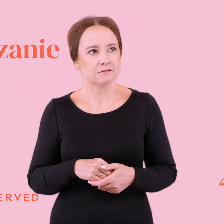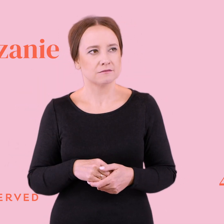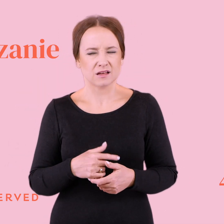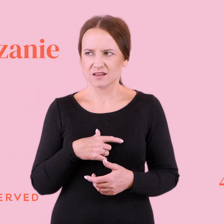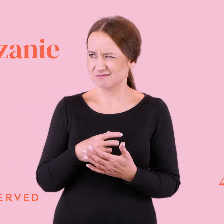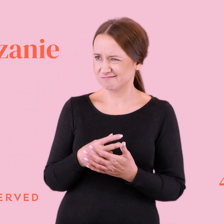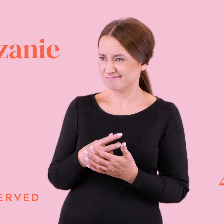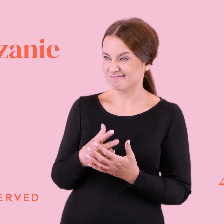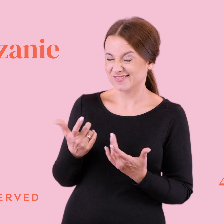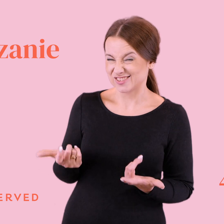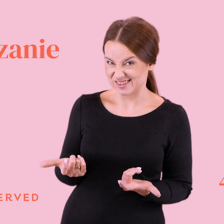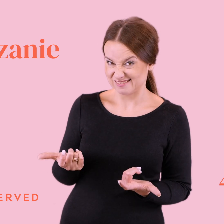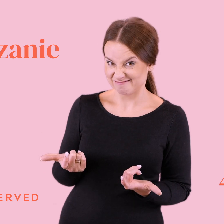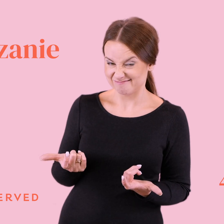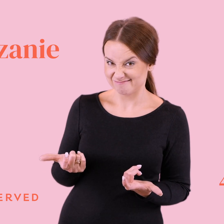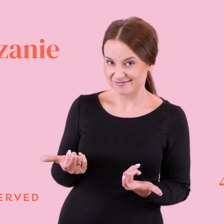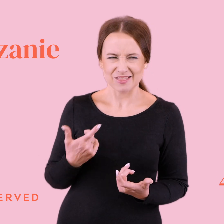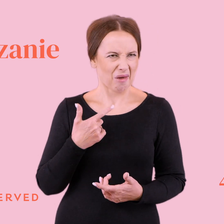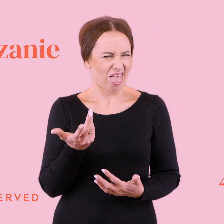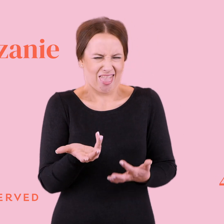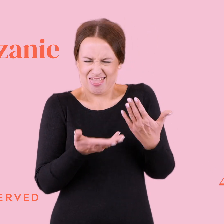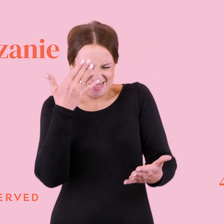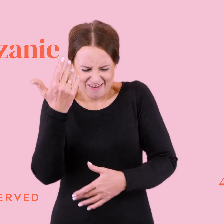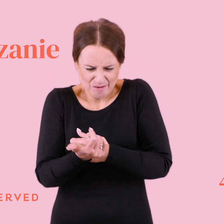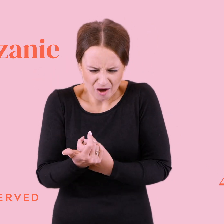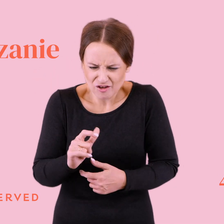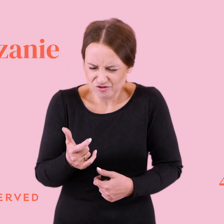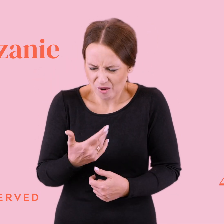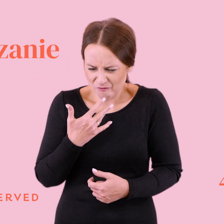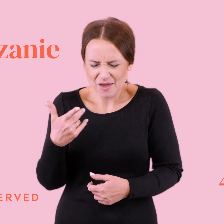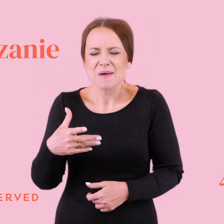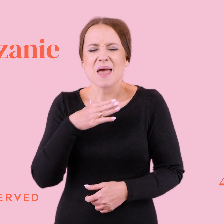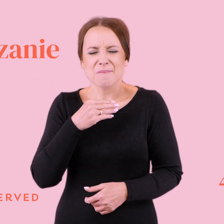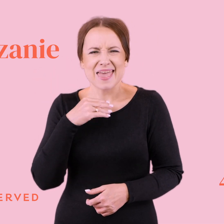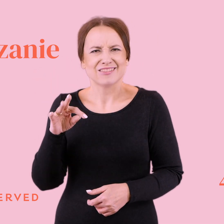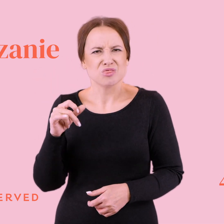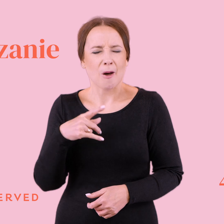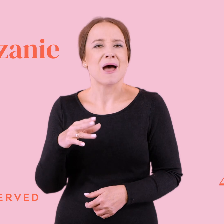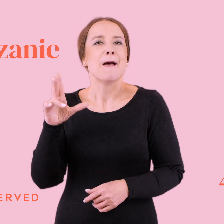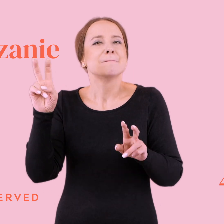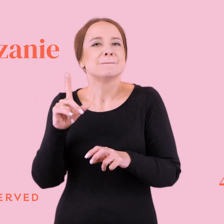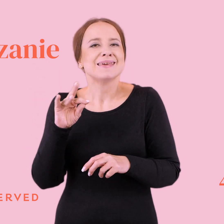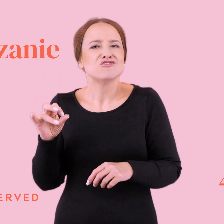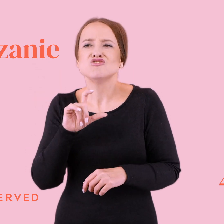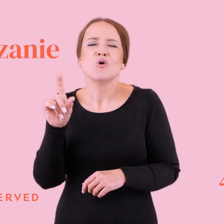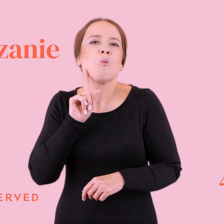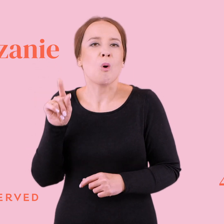kurwa, pardon, że co? Bo ja już się pogubiłam. Czy mówimy w ogóle o psie Tomasza, który się nazywał Piesio, czy o jego typie. A i